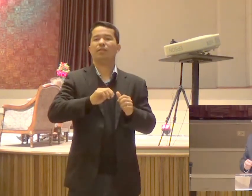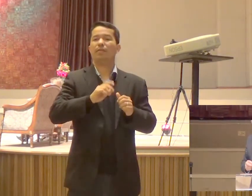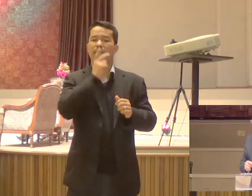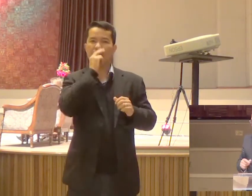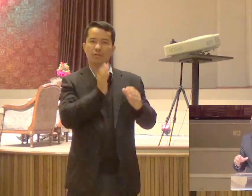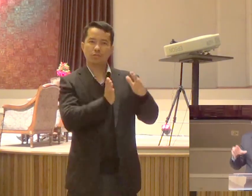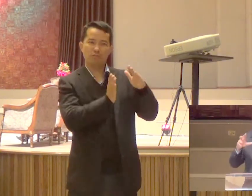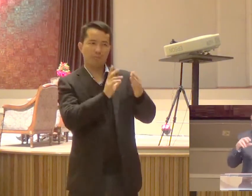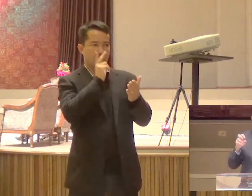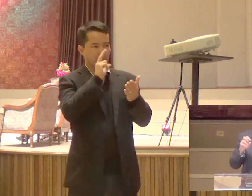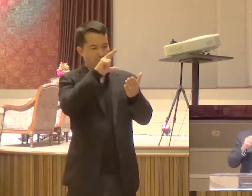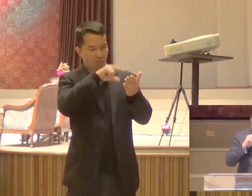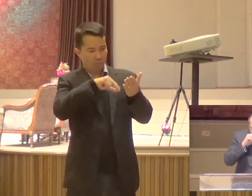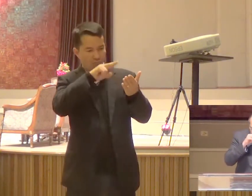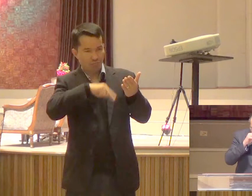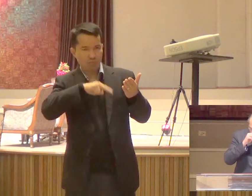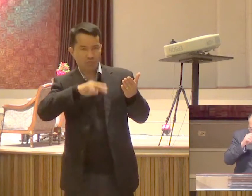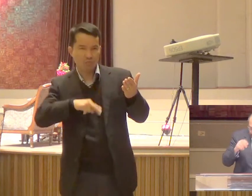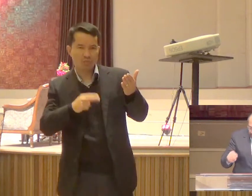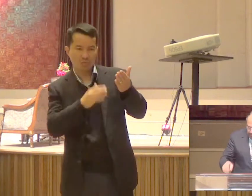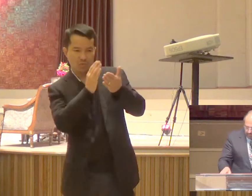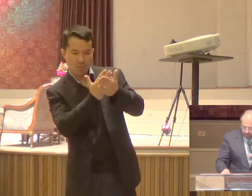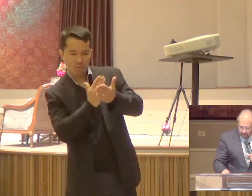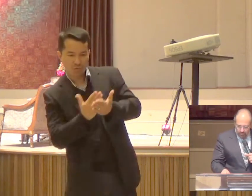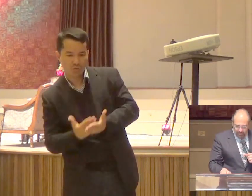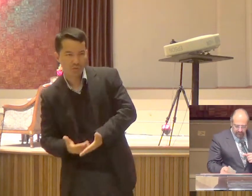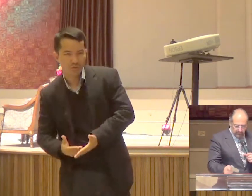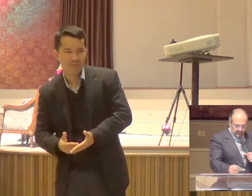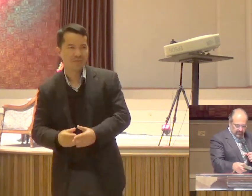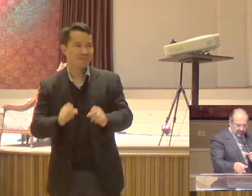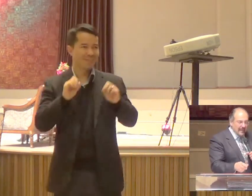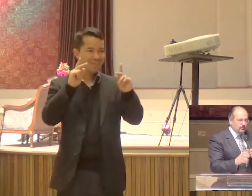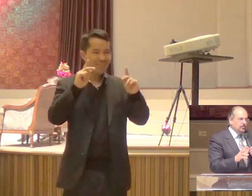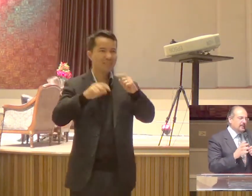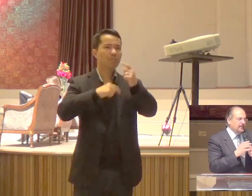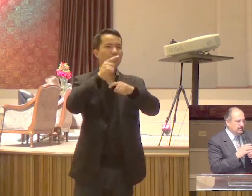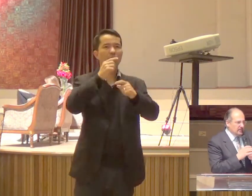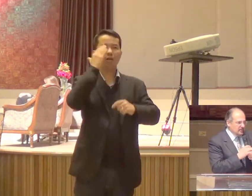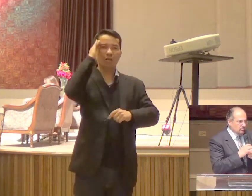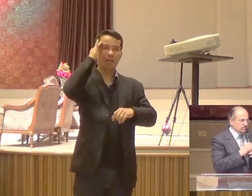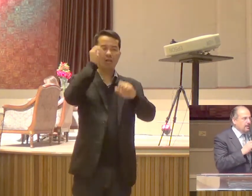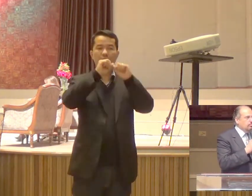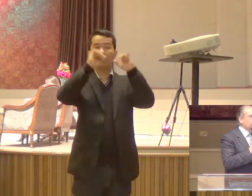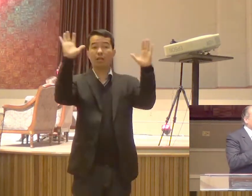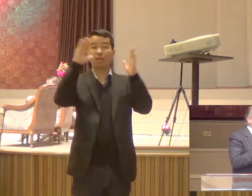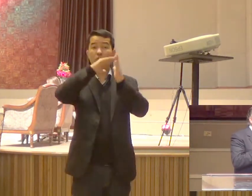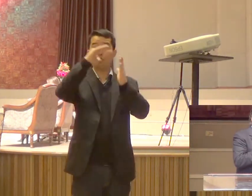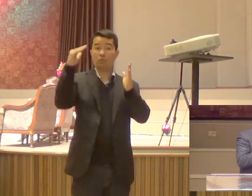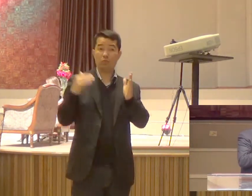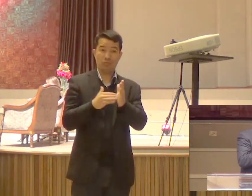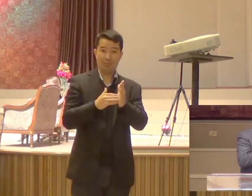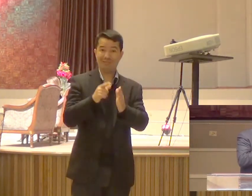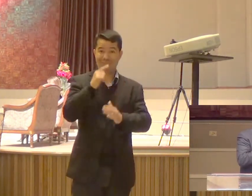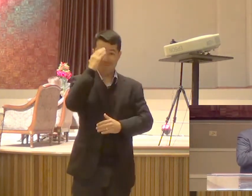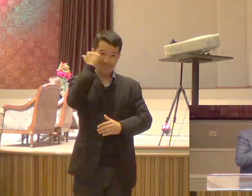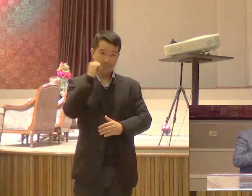E aí depois entenderemos o texto completamente A ideia toda aqui é a seguinte O tempo Paulo, o